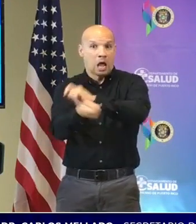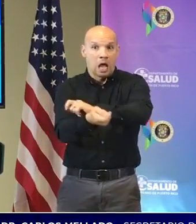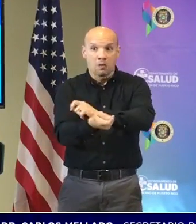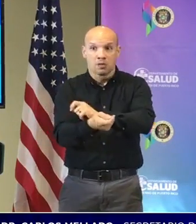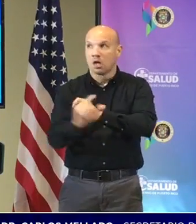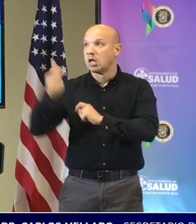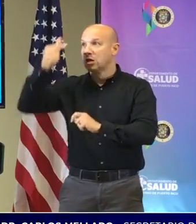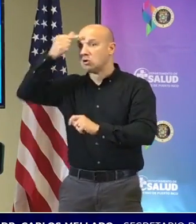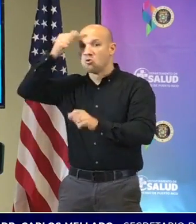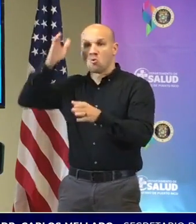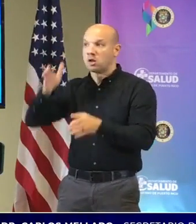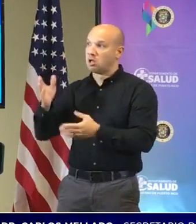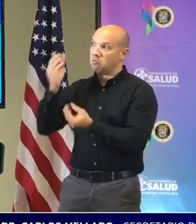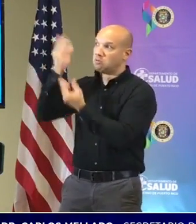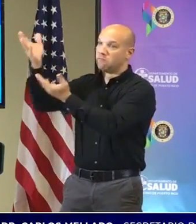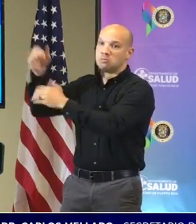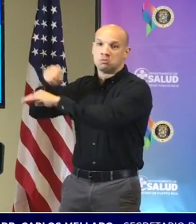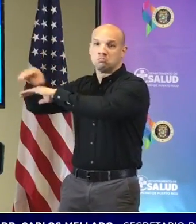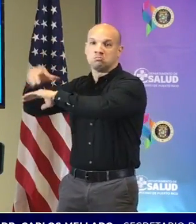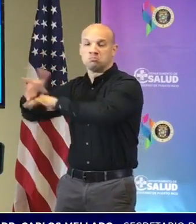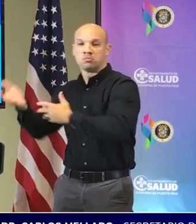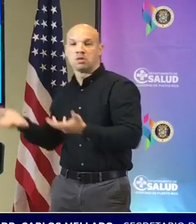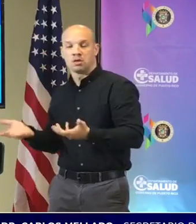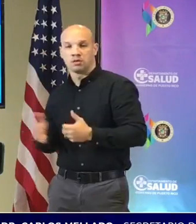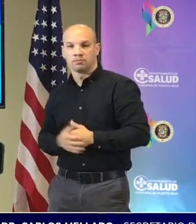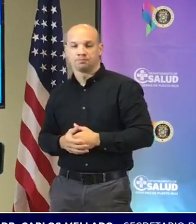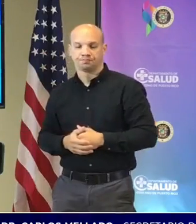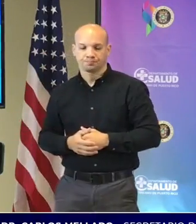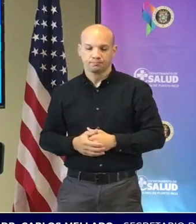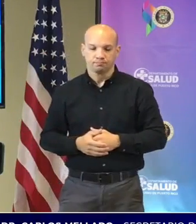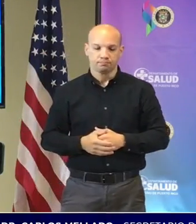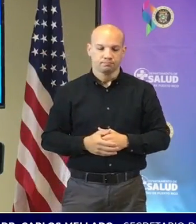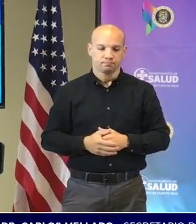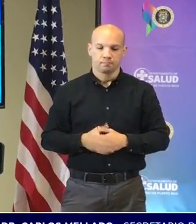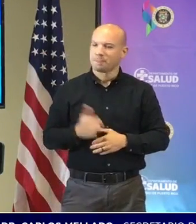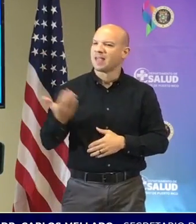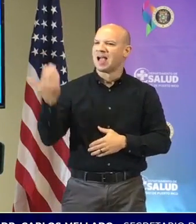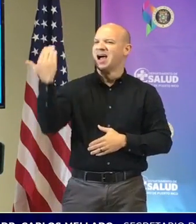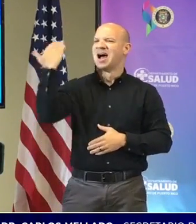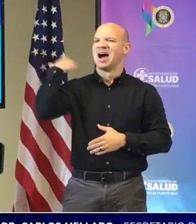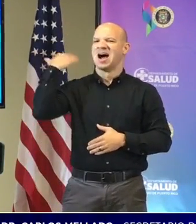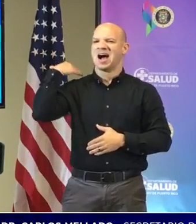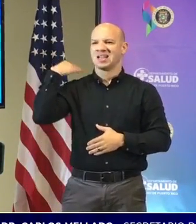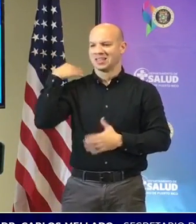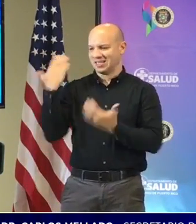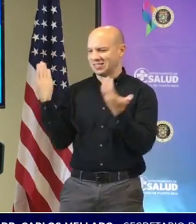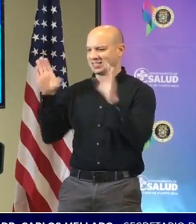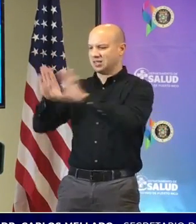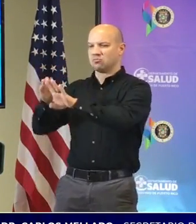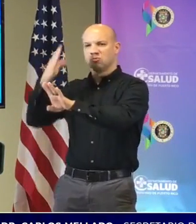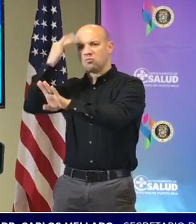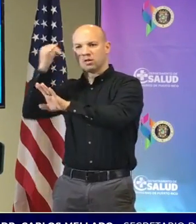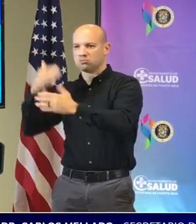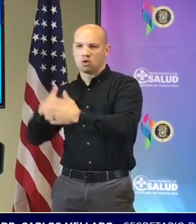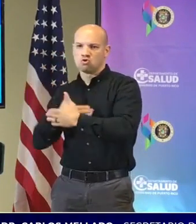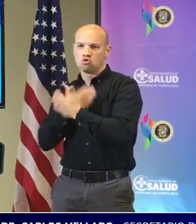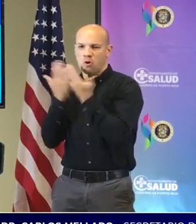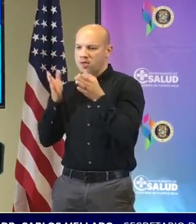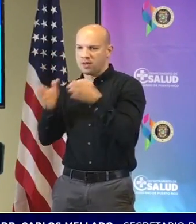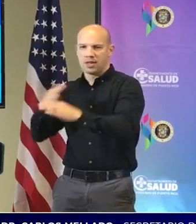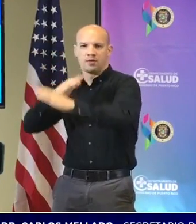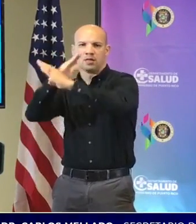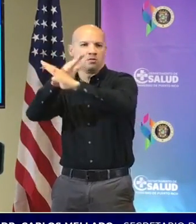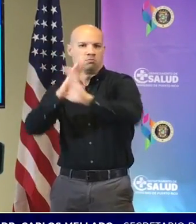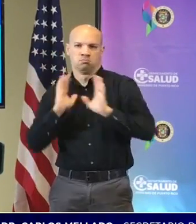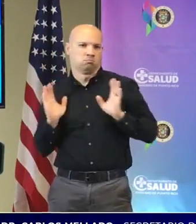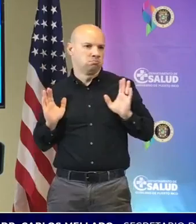el gobernador? los lockdowns se hacían en el momento en que no teníamos ninguna herramienta para poder trabajar y atajar en este momento tenemos nuestro sistema de rastreo